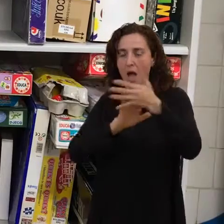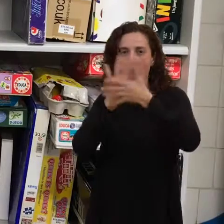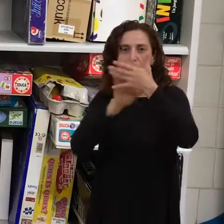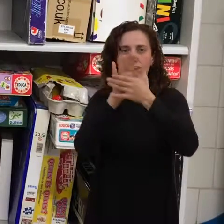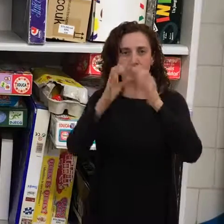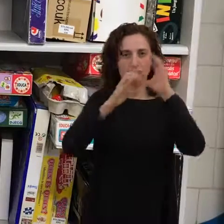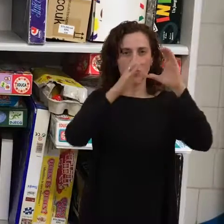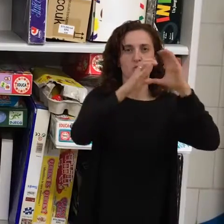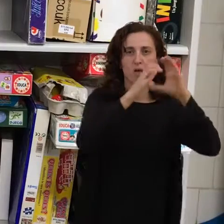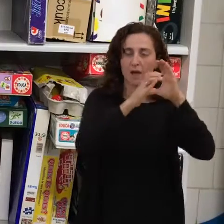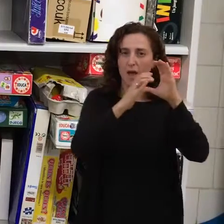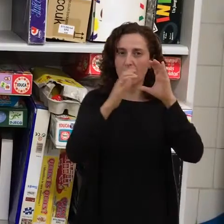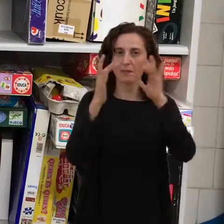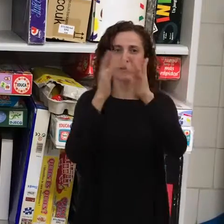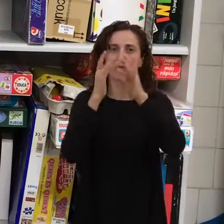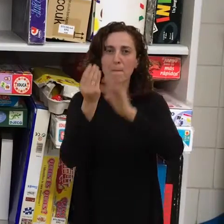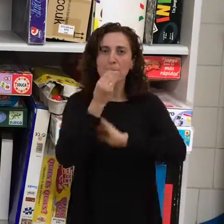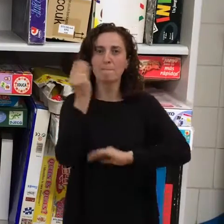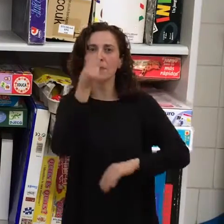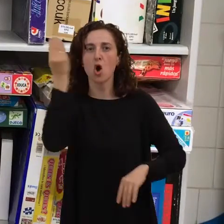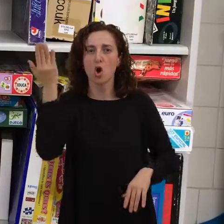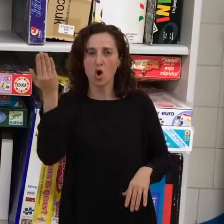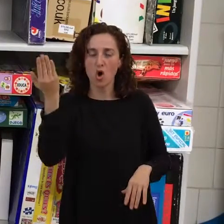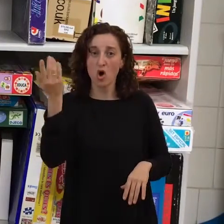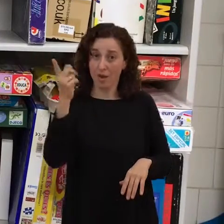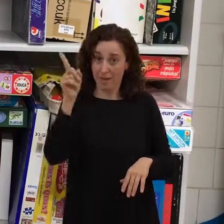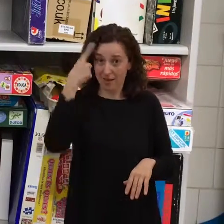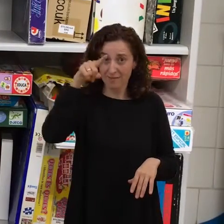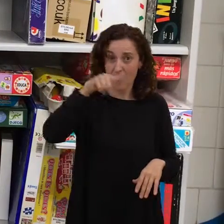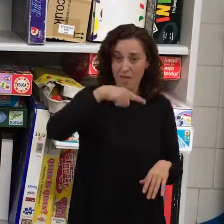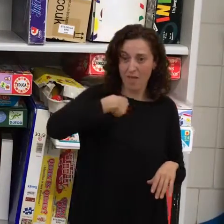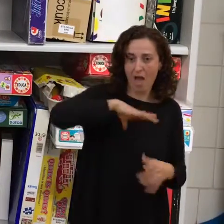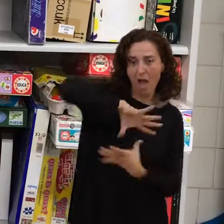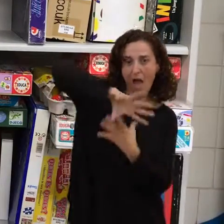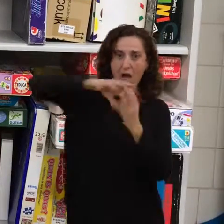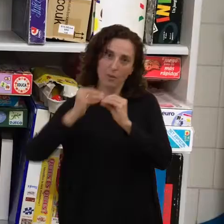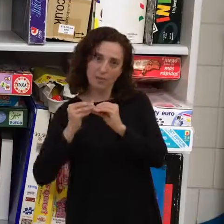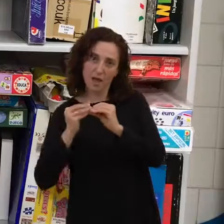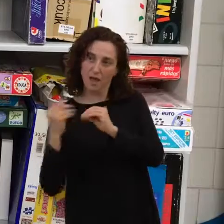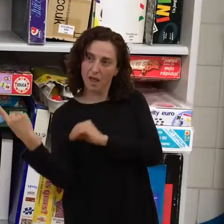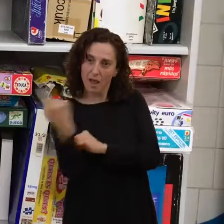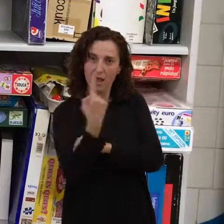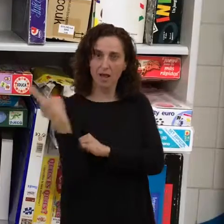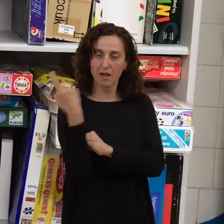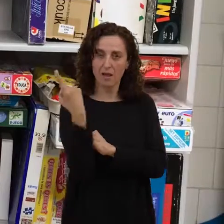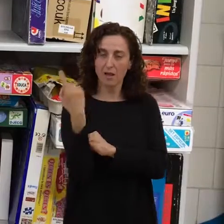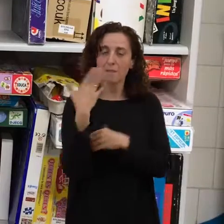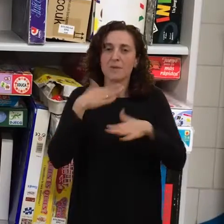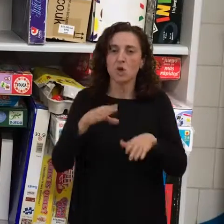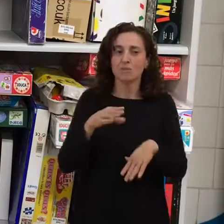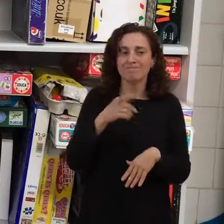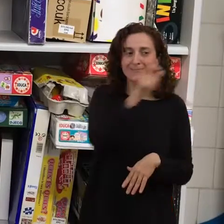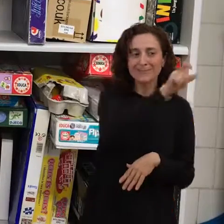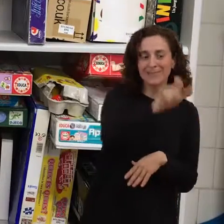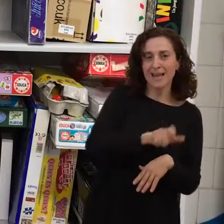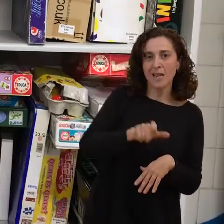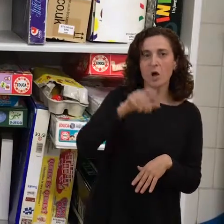mejor, conectaban entre ellos mejor, y sabían adaptarse mejor. A cambio, Italia y Bulgaria, por ejemplo, eran países